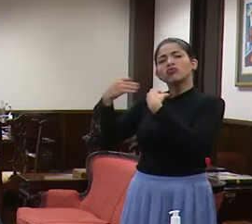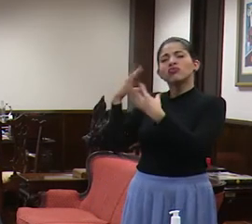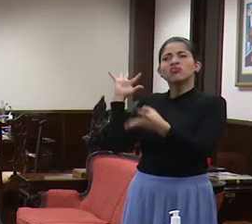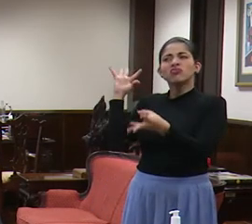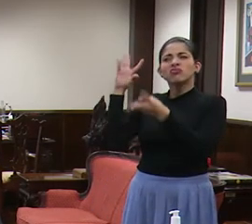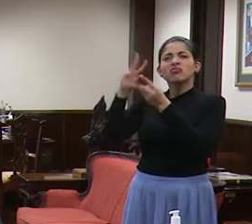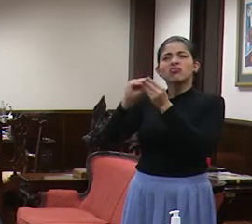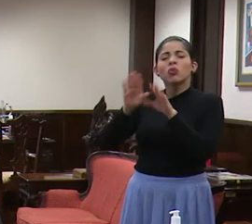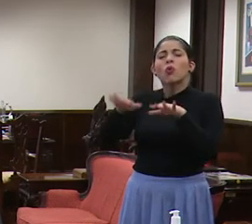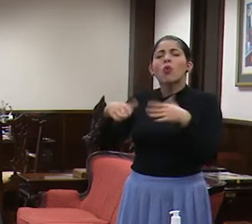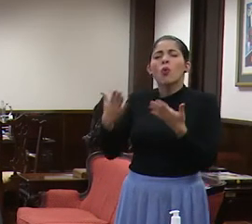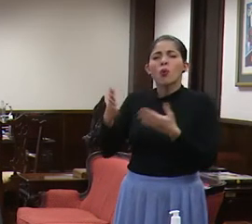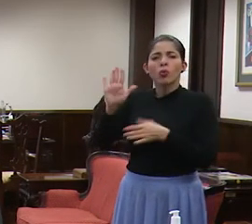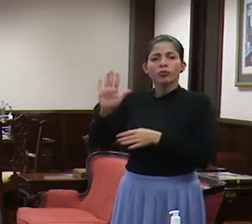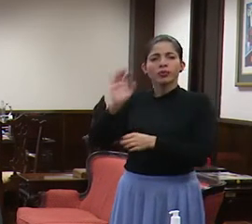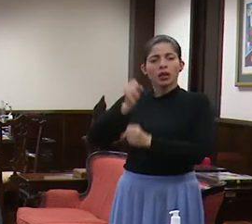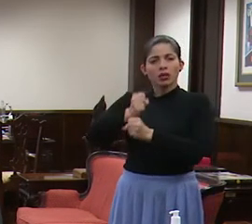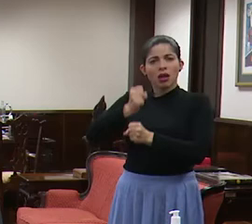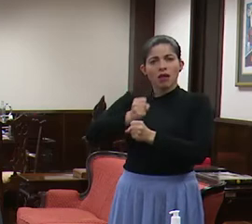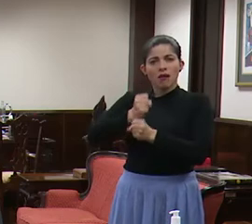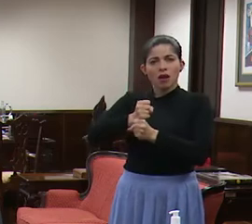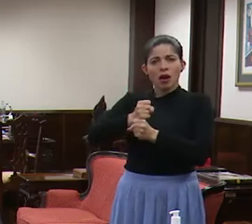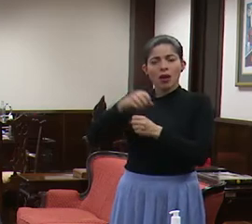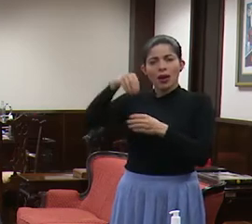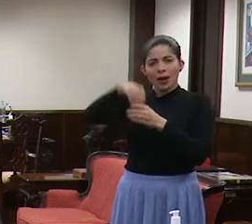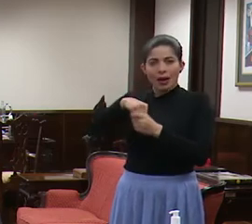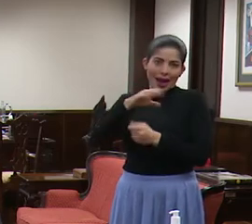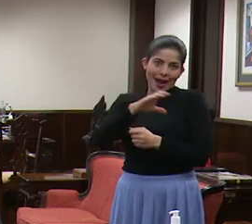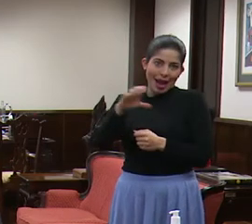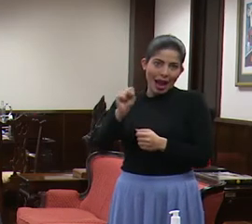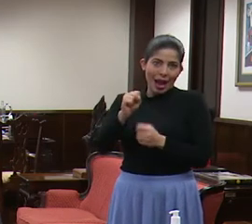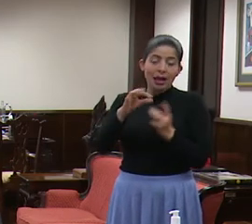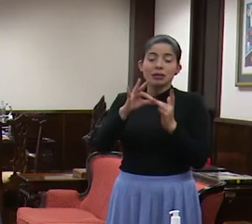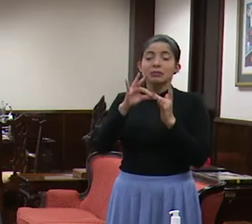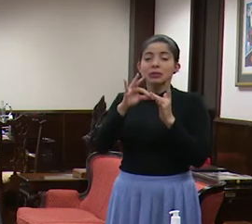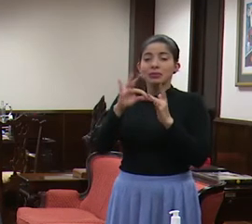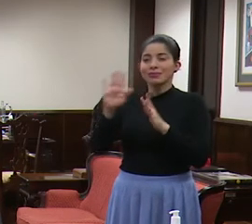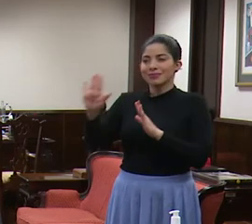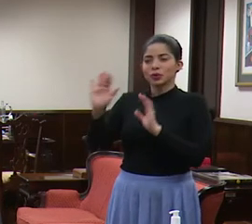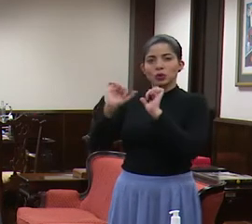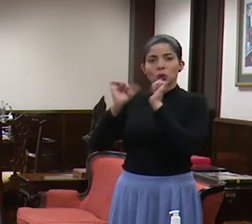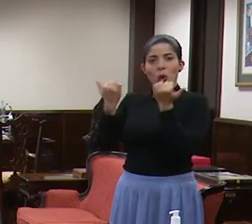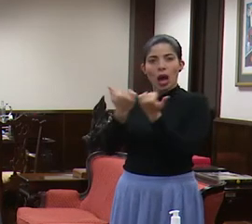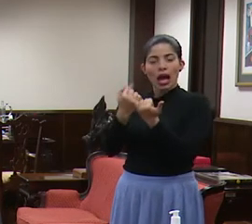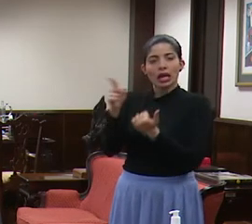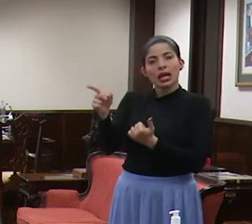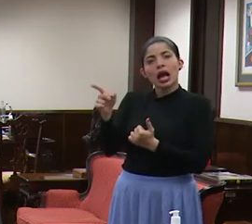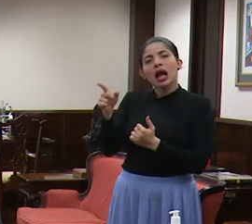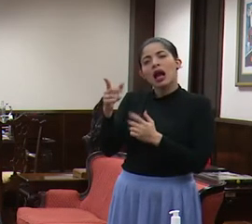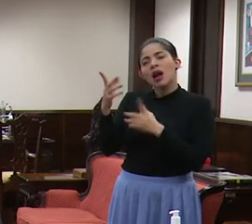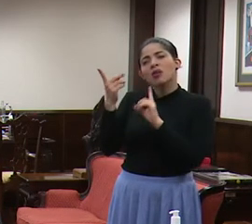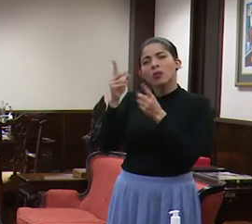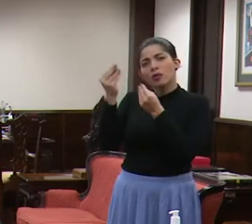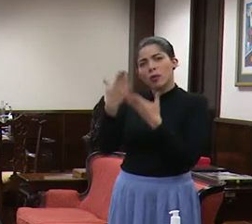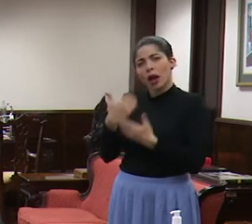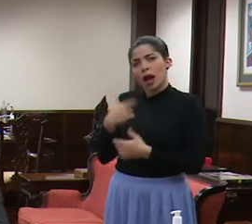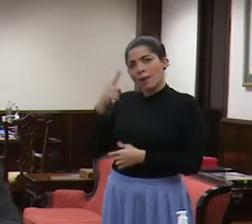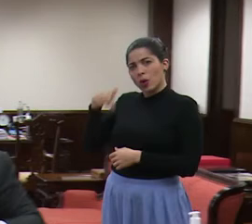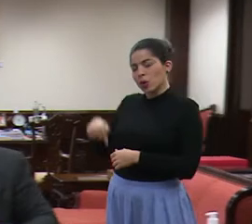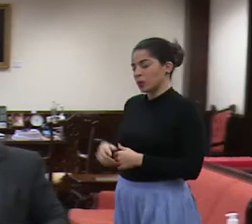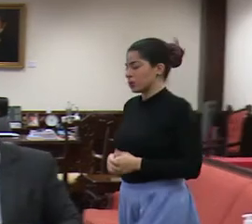consistido el trabajo de la caja y particularmente en su área y qué reportes nos tienen.